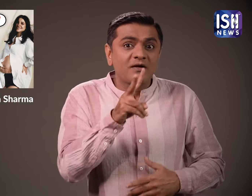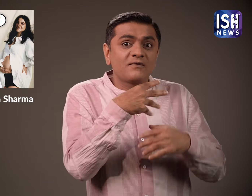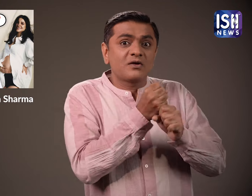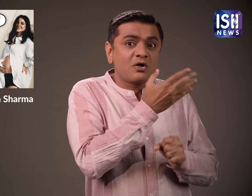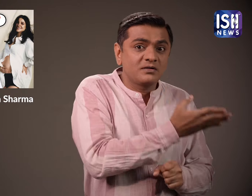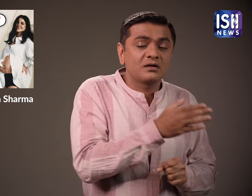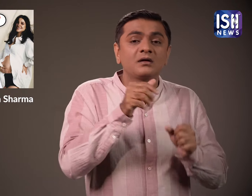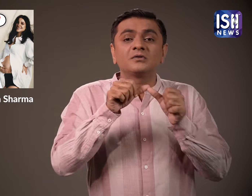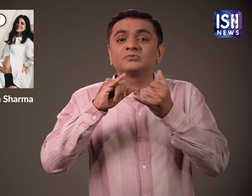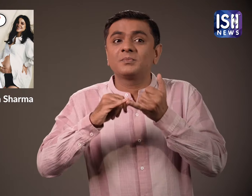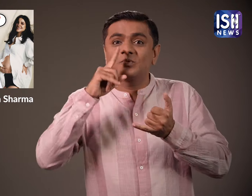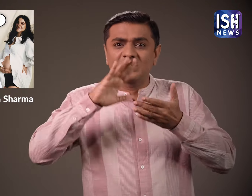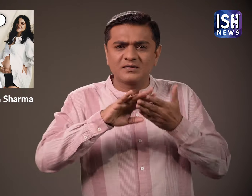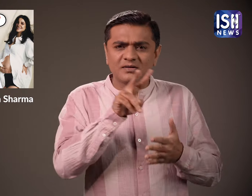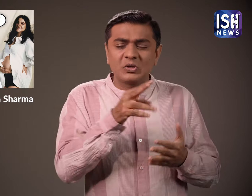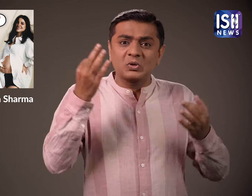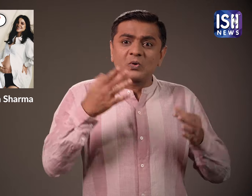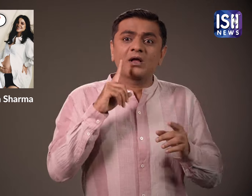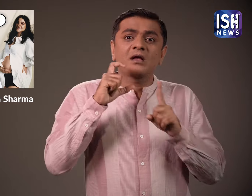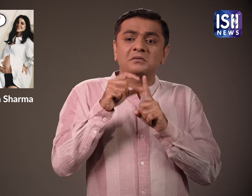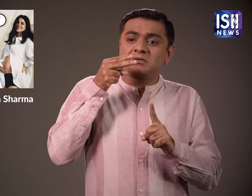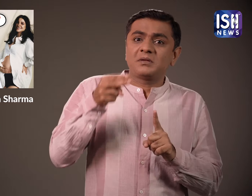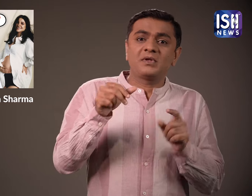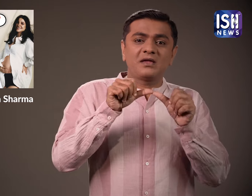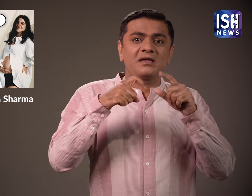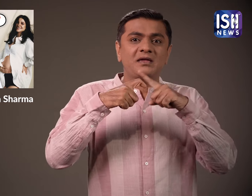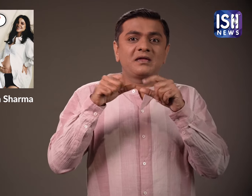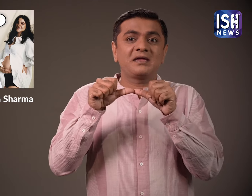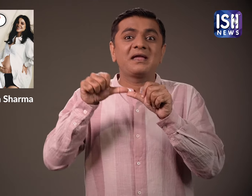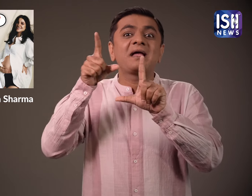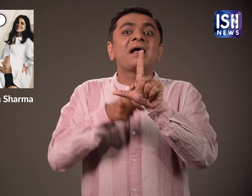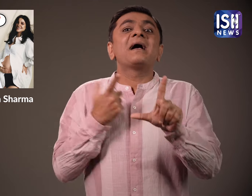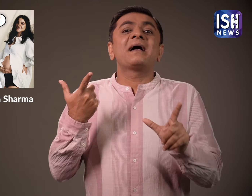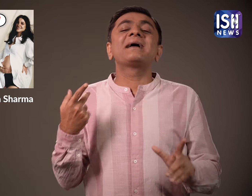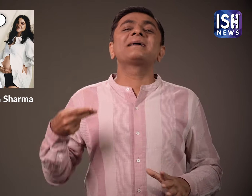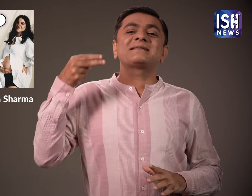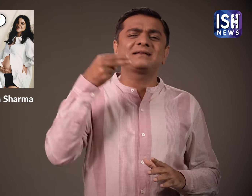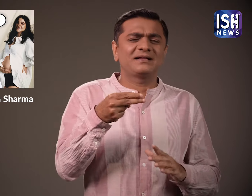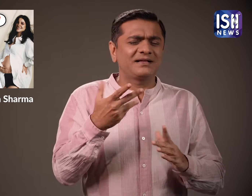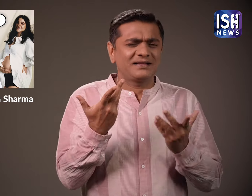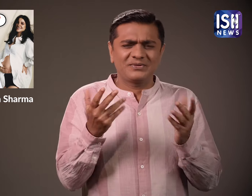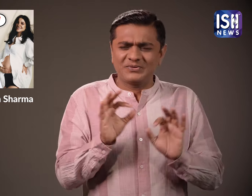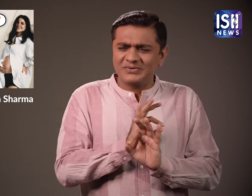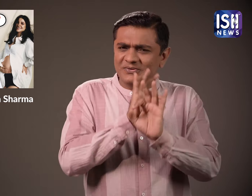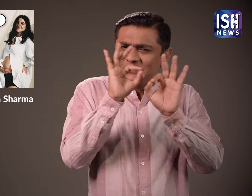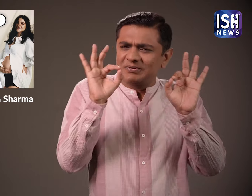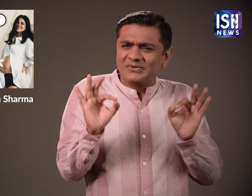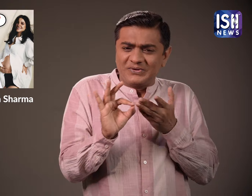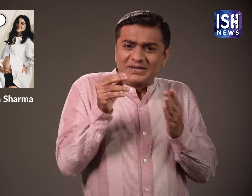दरसर कोली और अनुष्का में से किसी ने भी बेटे के नाम पर कोई सोशल मीडिया अकाउंट नहीं बनाया था ये सभी